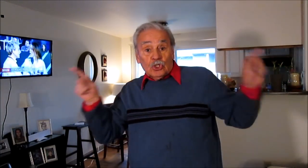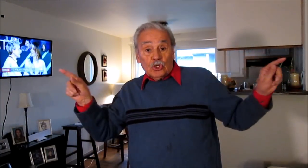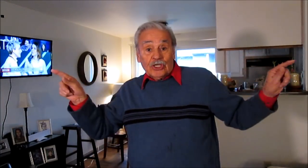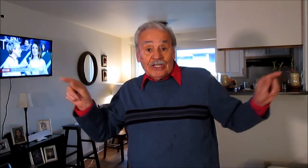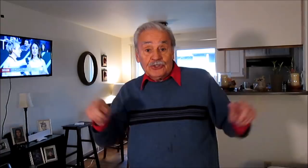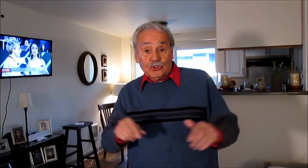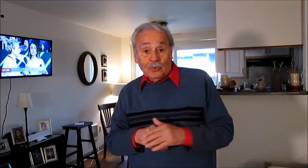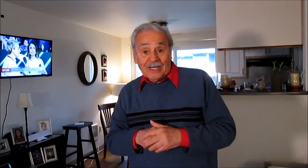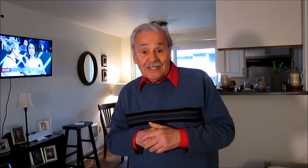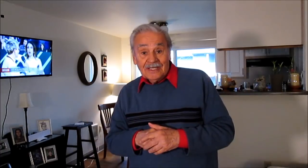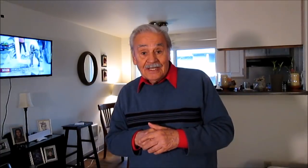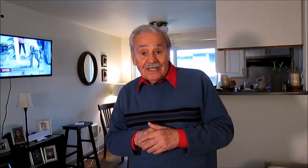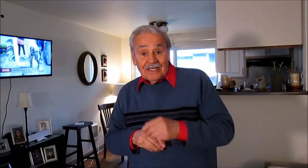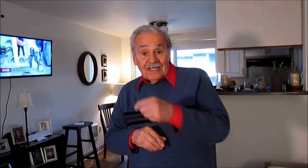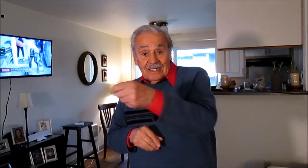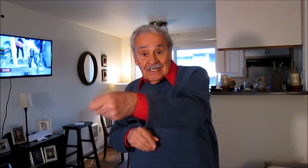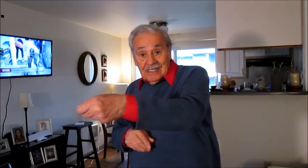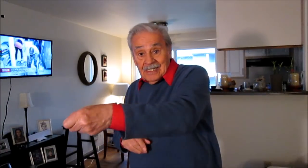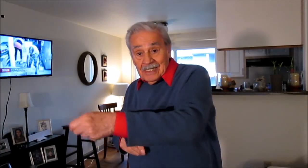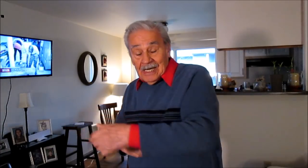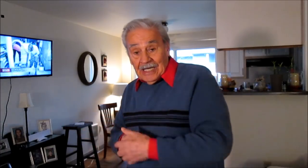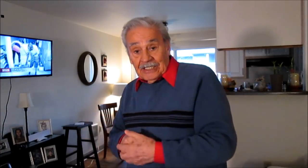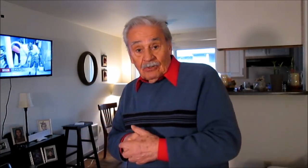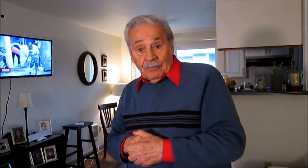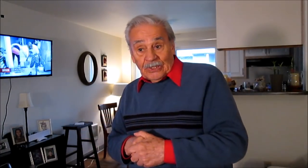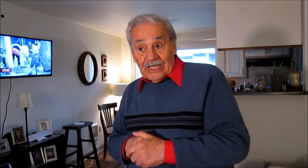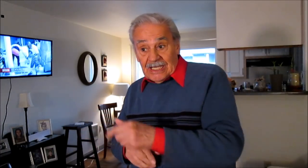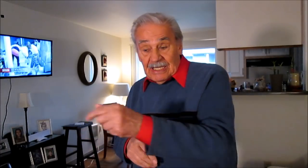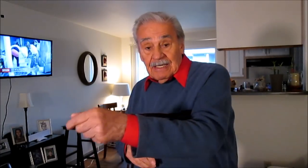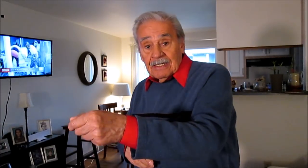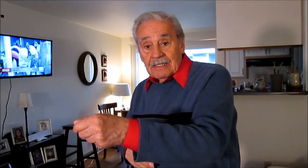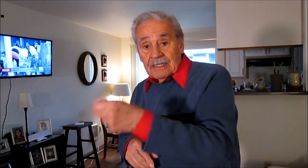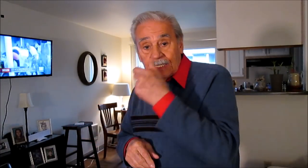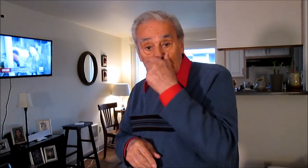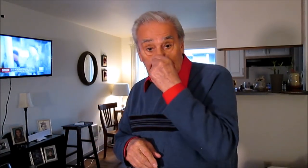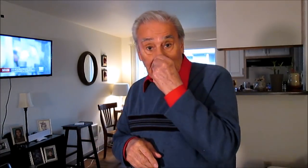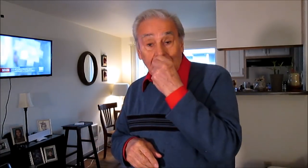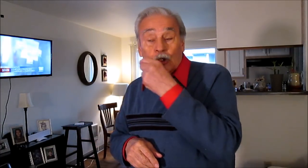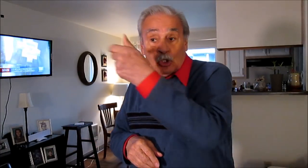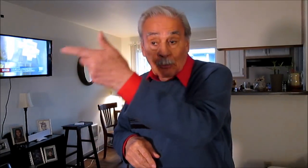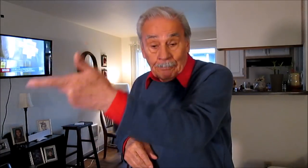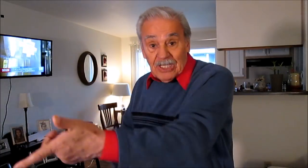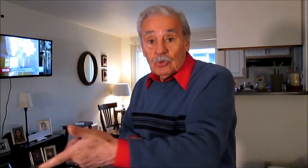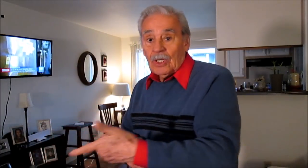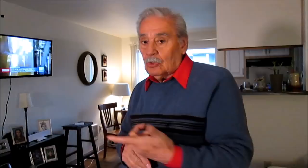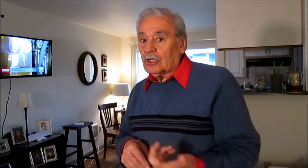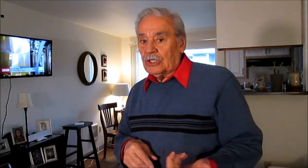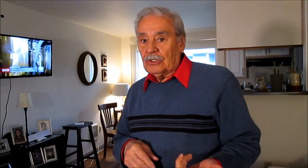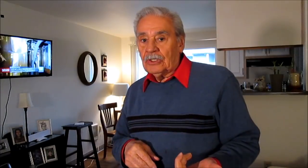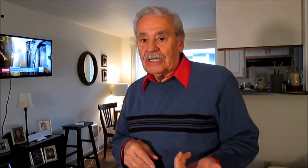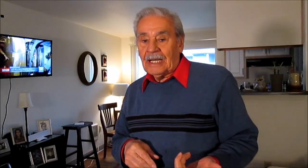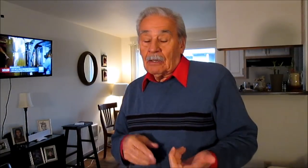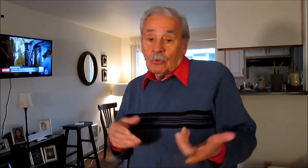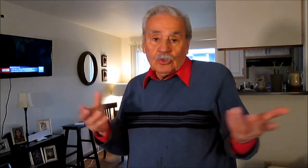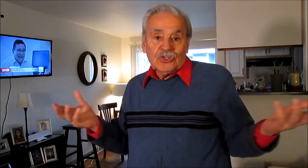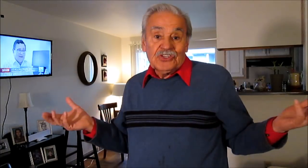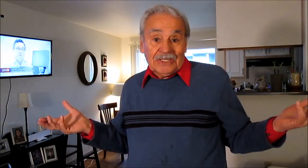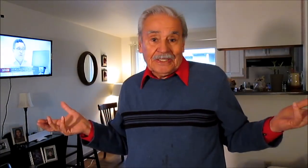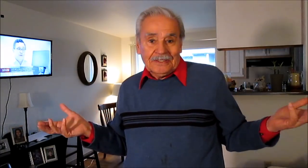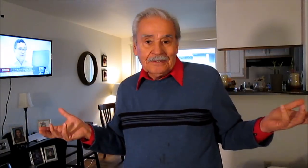todos los que han hecho obras han ido a poner ahí y han corrompido a los que eran a lo mejor decentes.